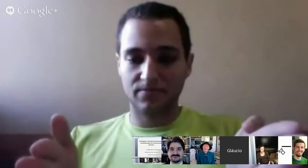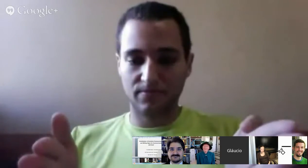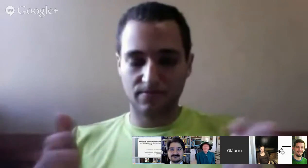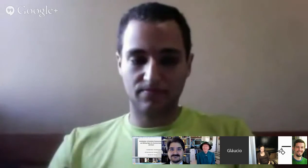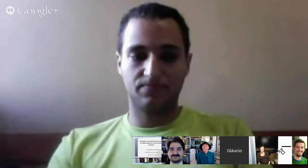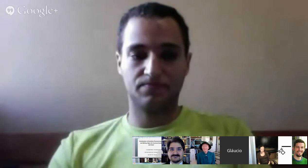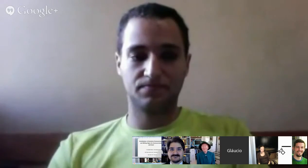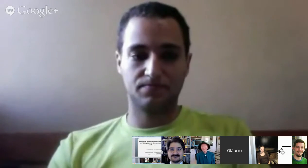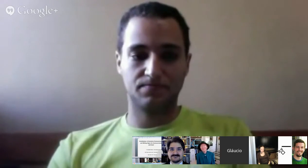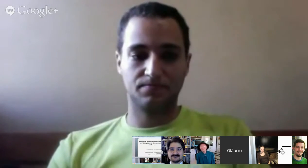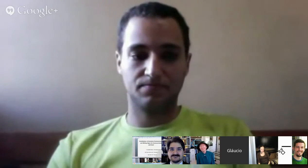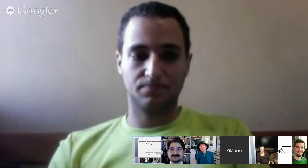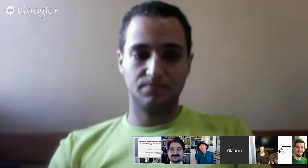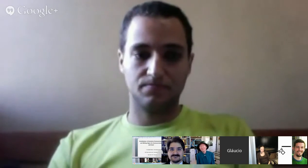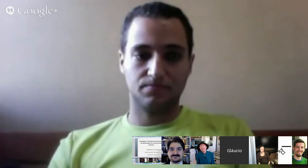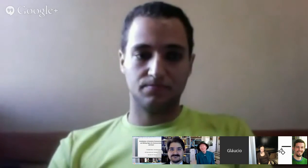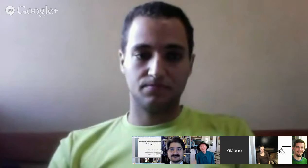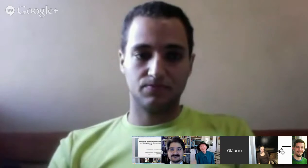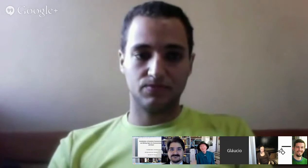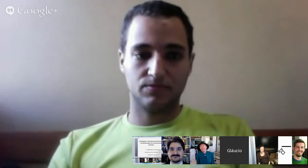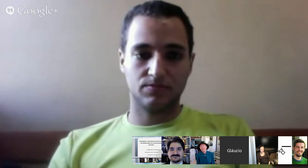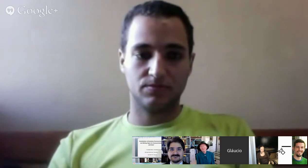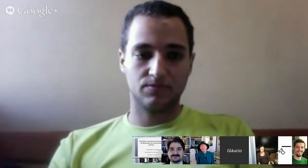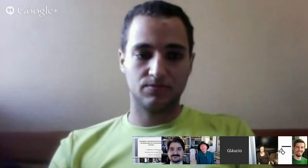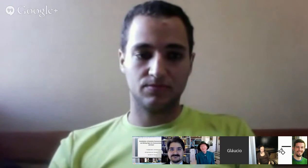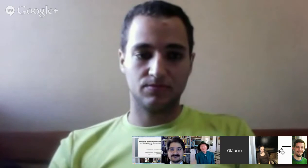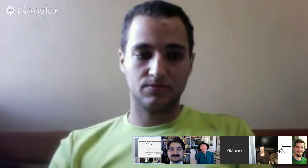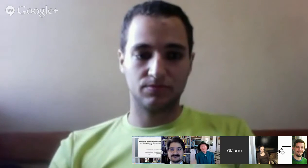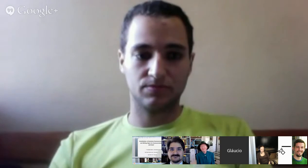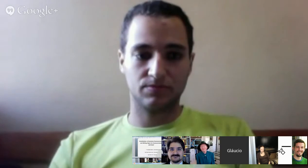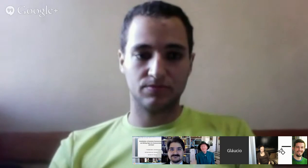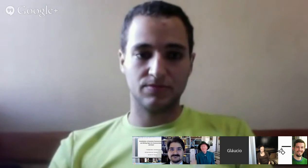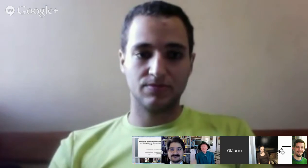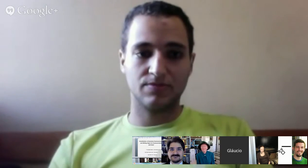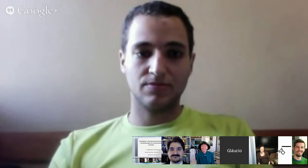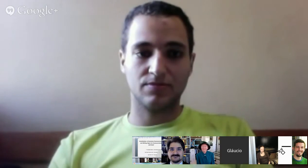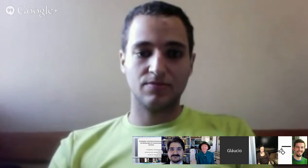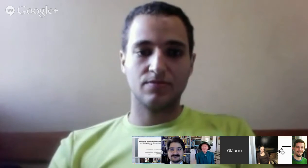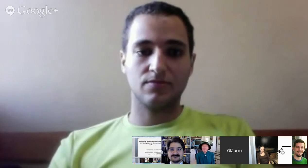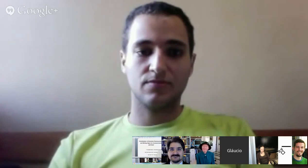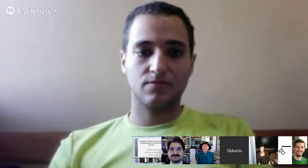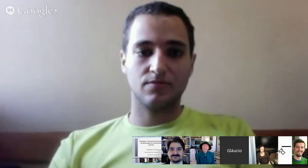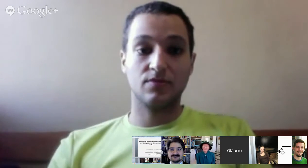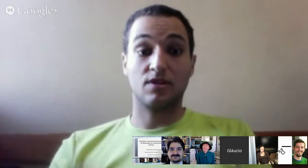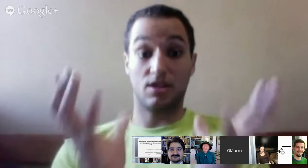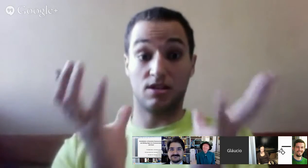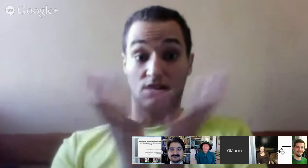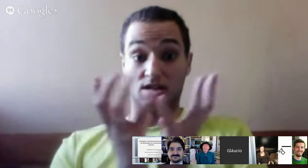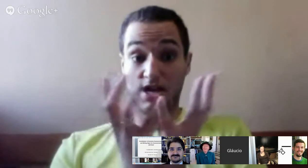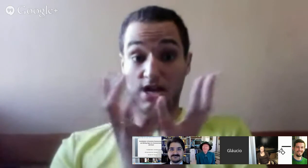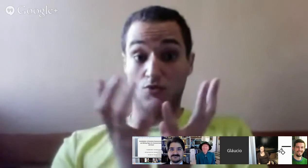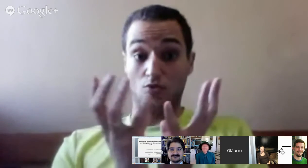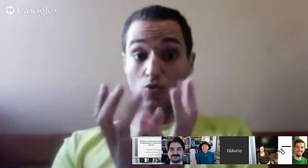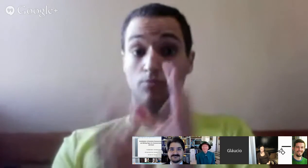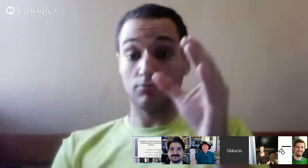termos que, posteriormente selecionados, foram incluídos nas